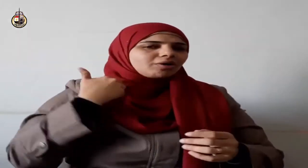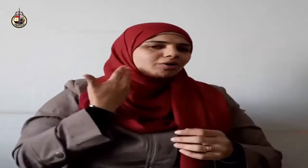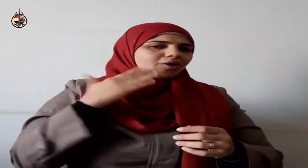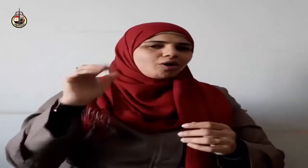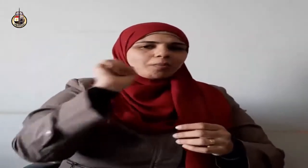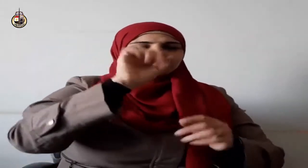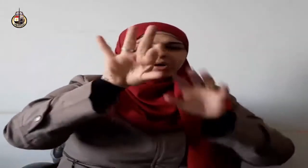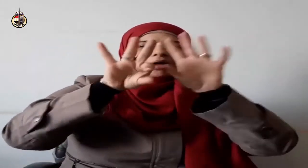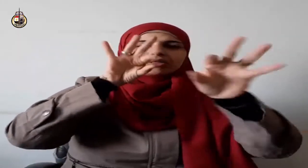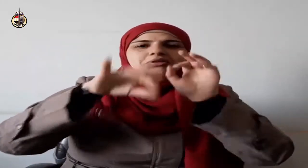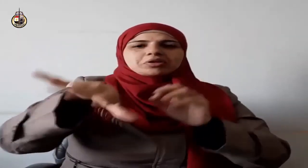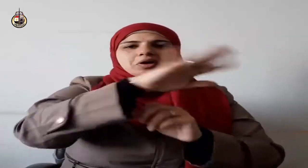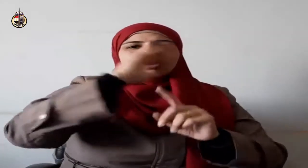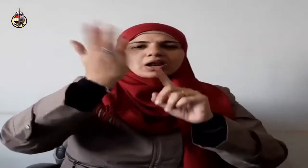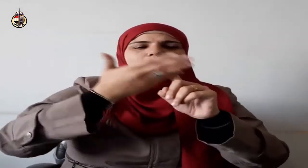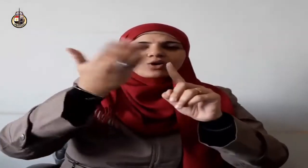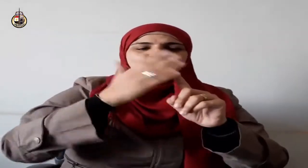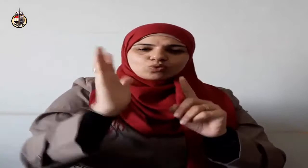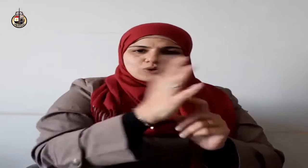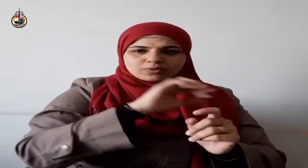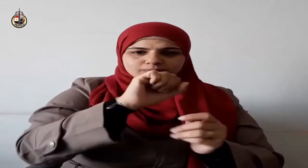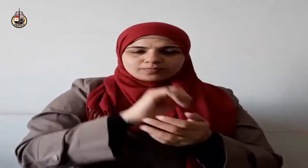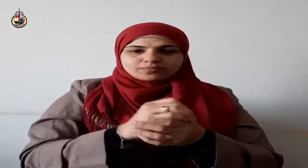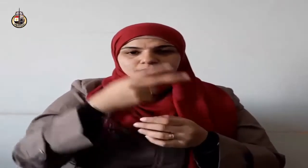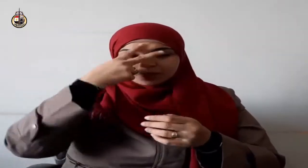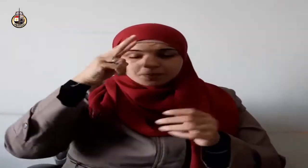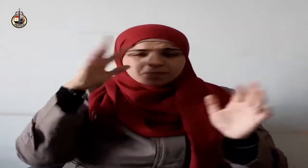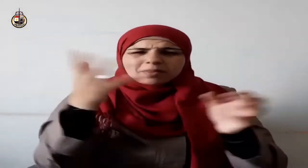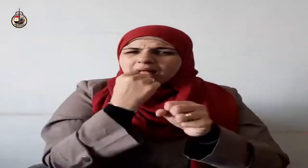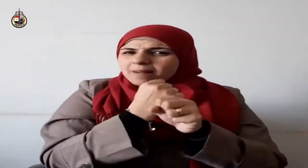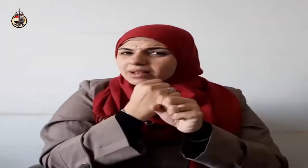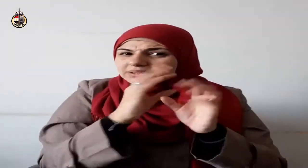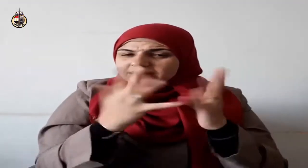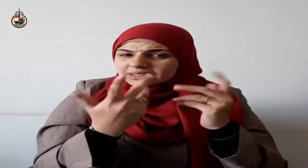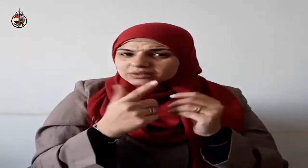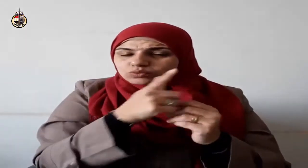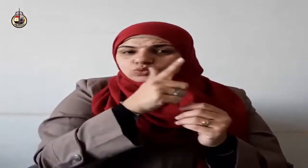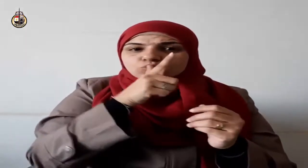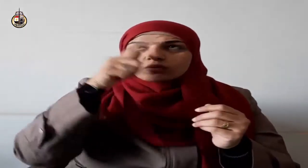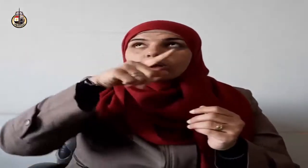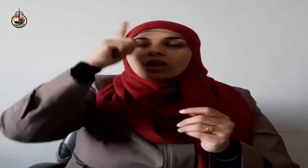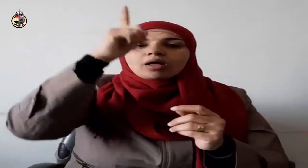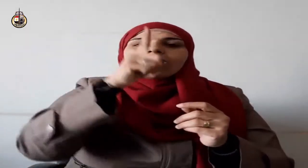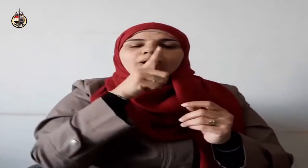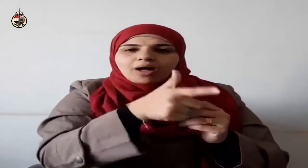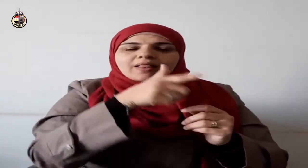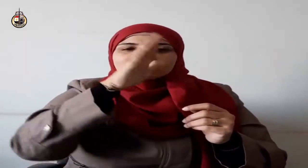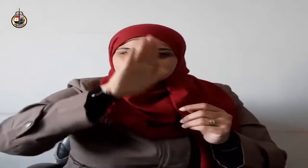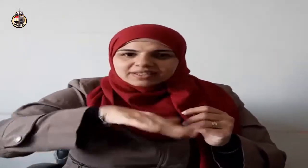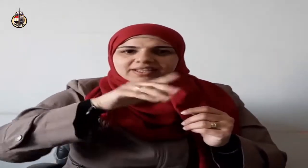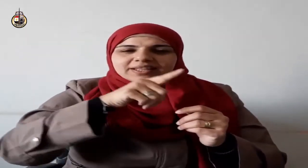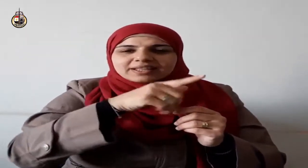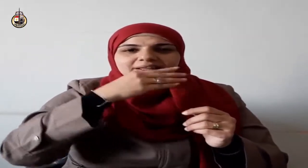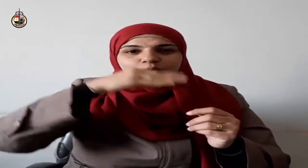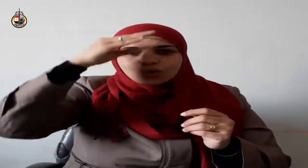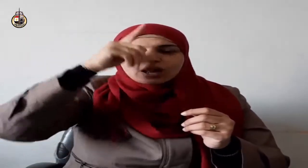وأما الثانية وهي معية التأييد والتوفيق والحفظ والعون